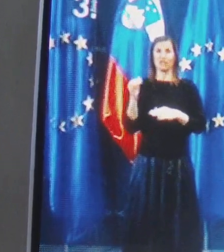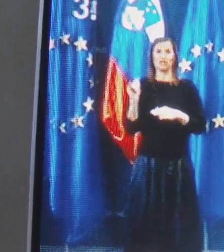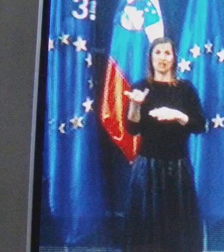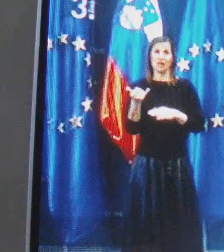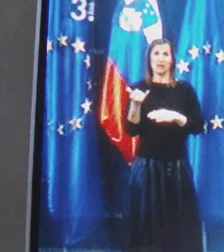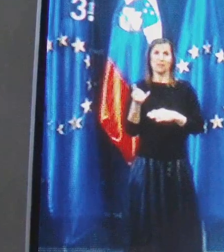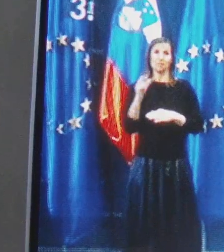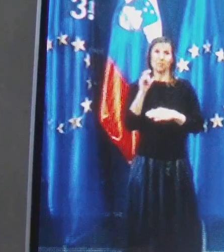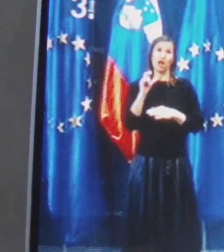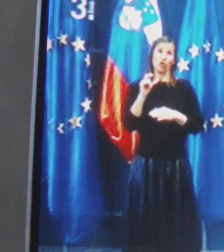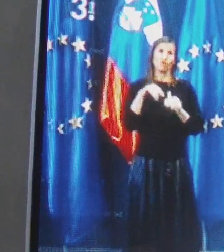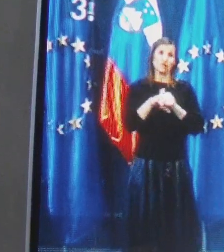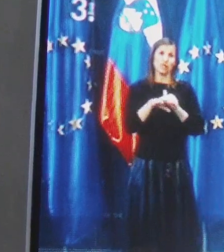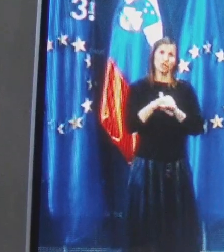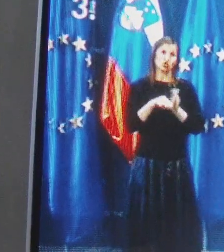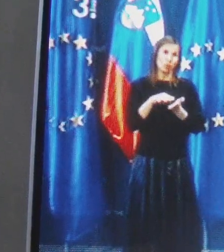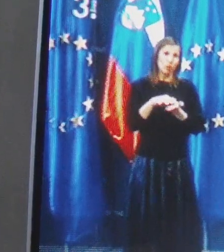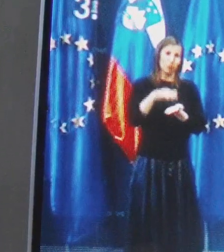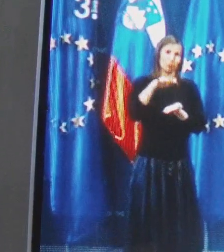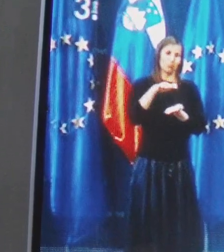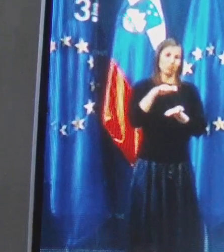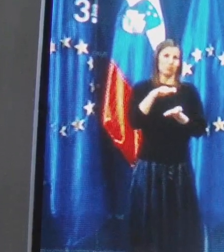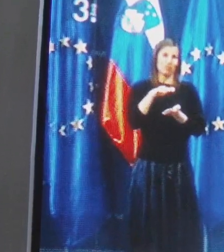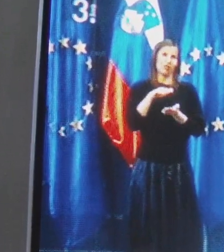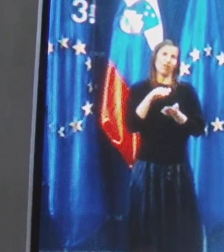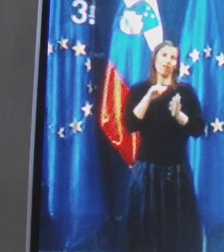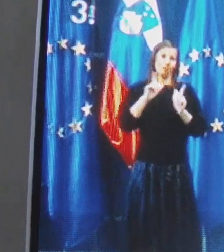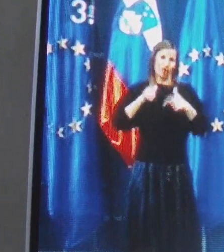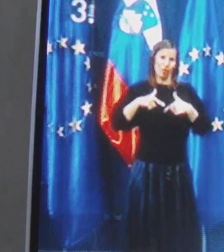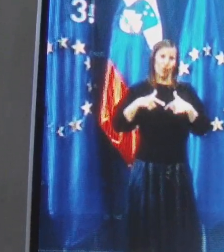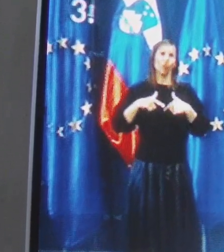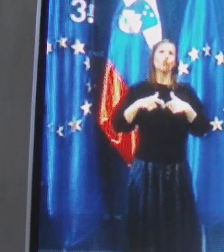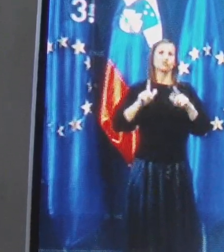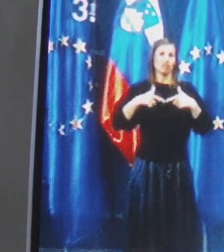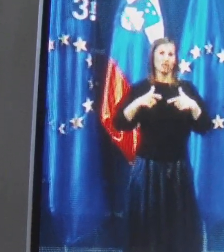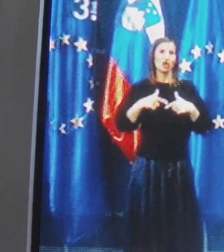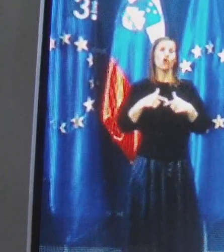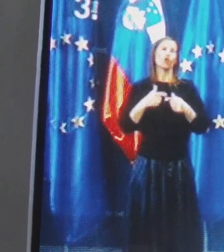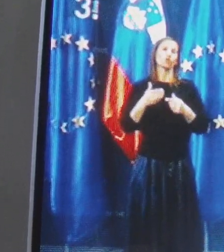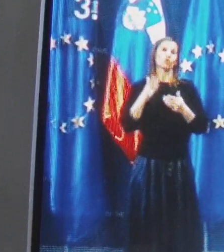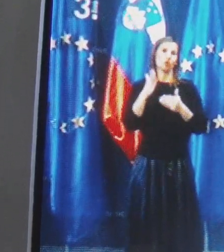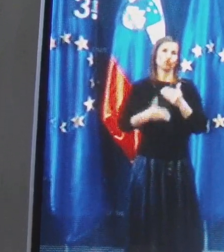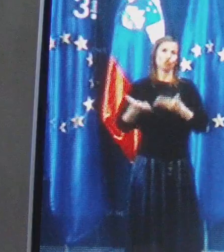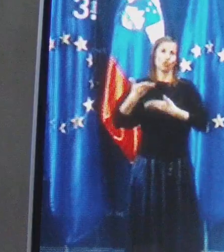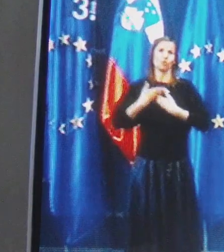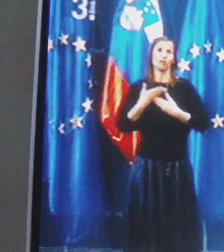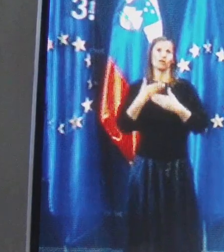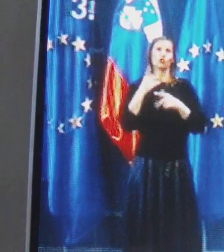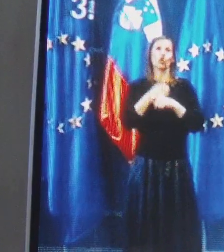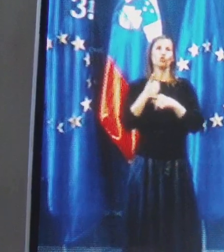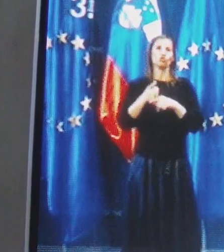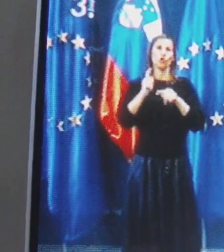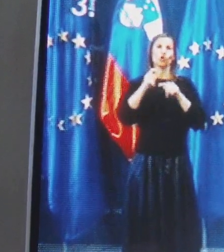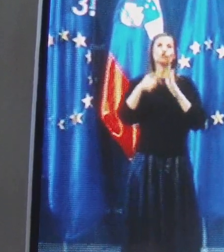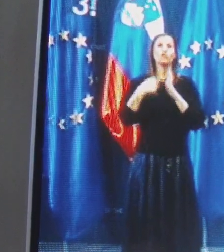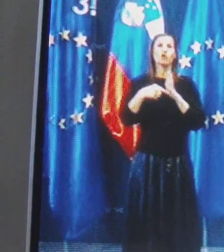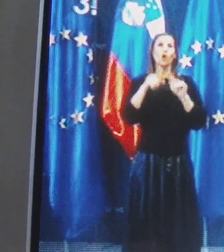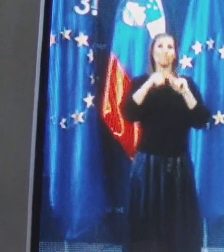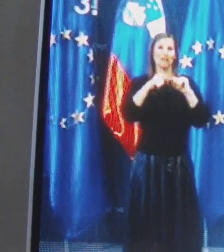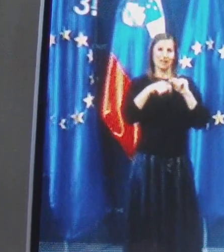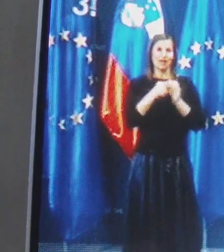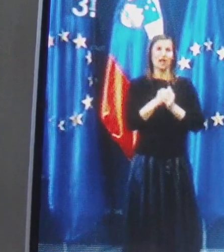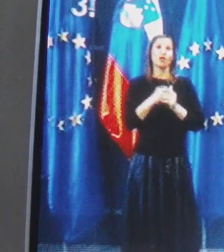malo v skladišču bolj zadihalo. Zadihalo zato, ker smo dobili določene količine materijalov, ki jih seveda razdeljujemo